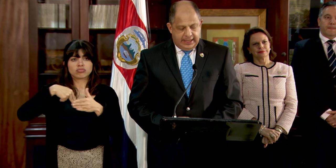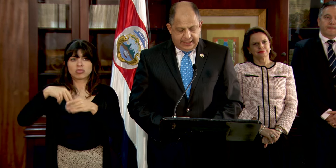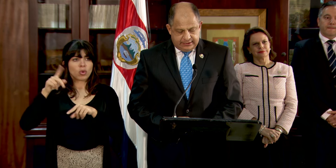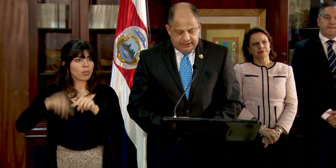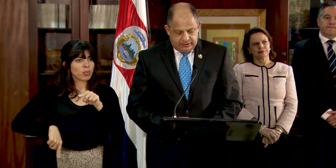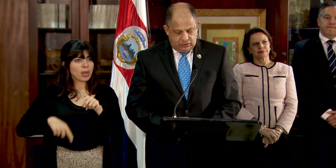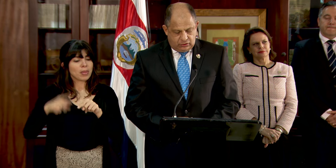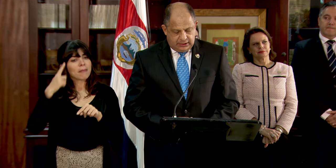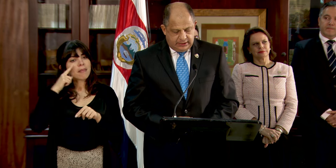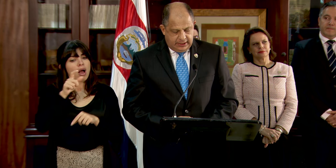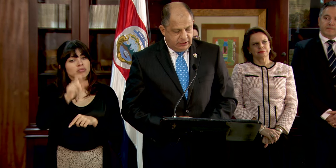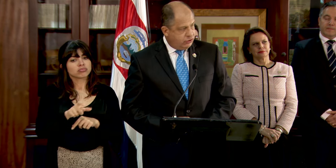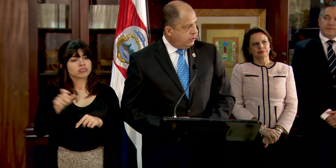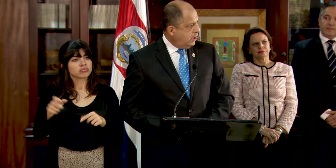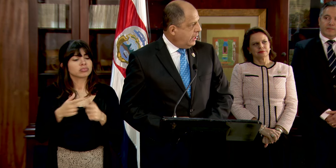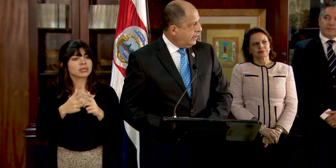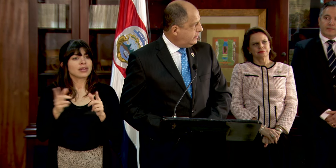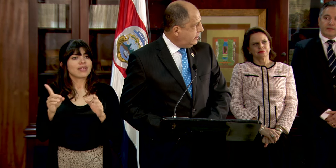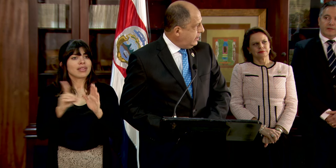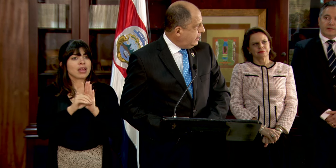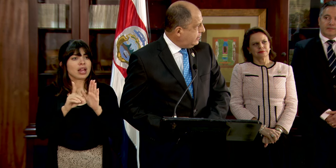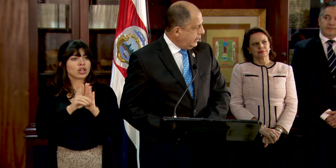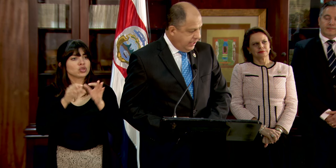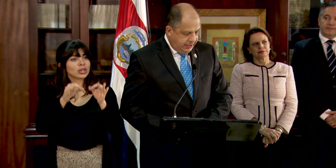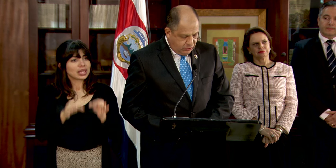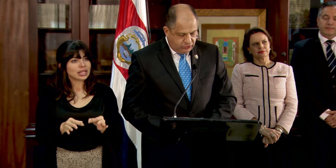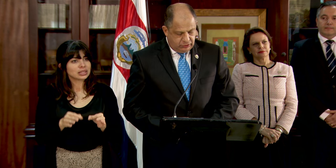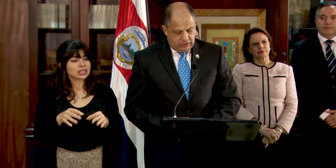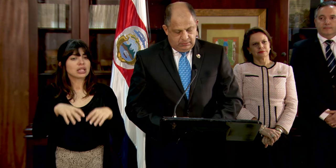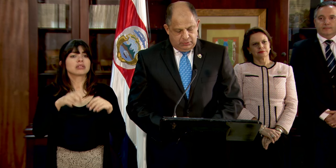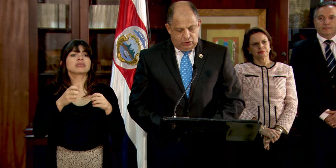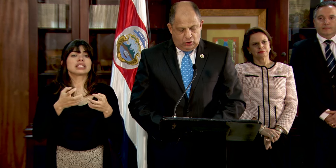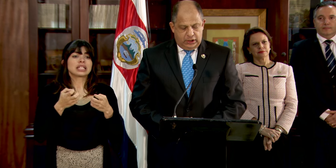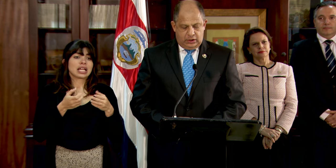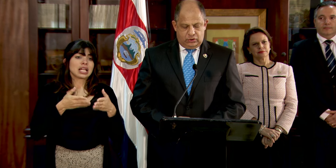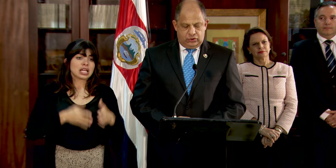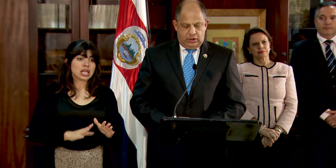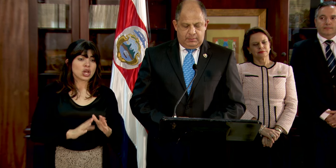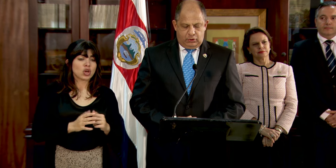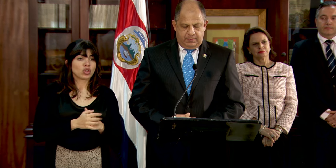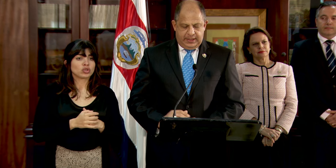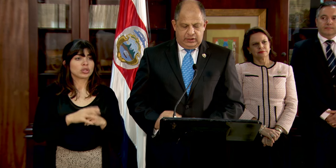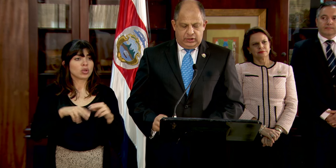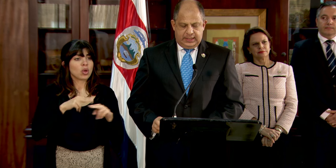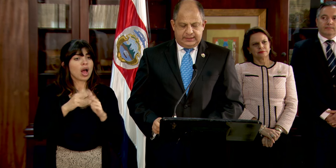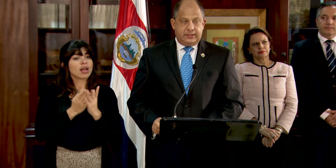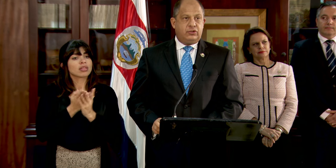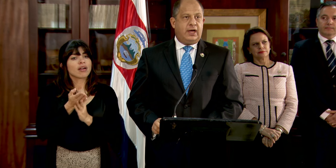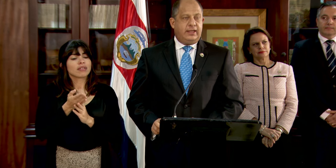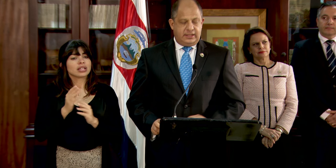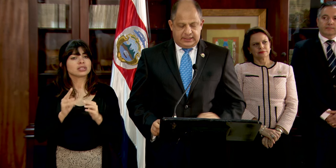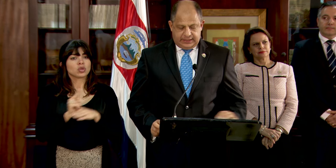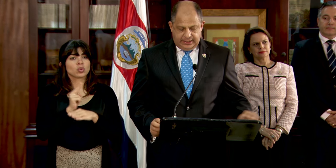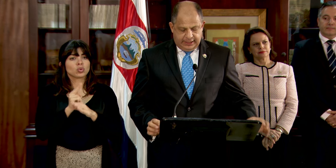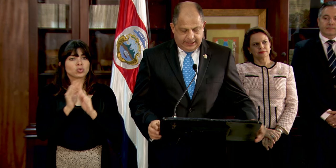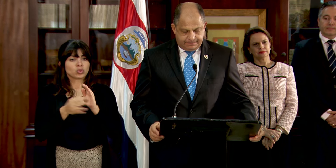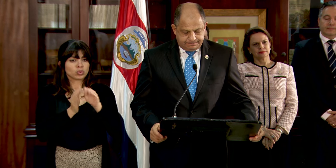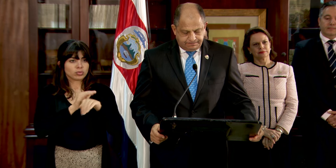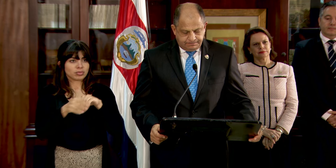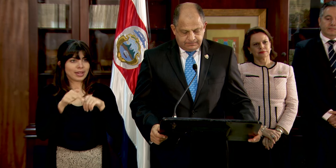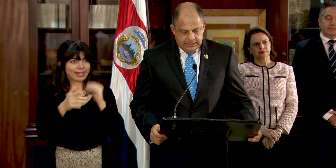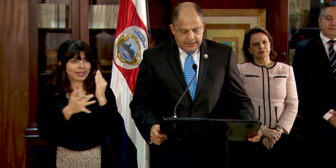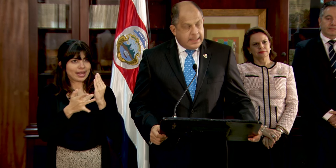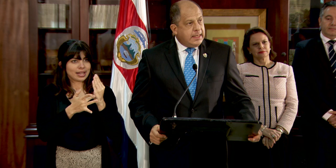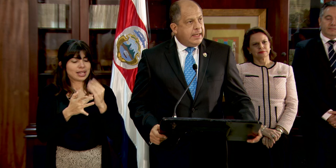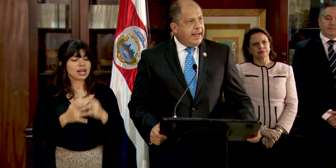al ejercicio del derecho a decidir tener hijos biológicos por medio del acceso a dicha técnica.